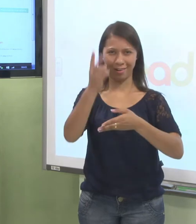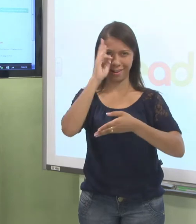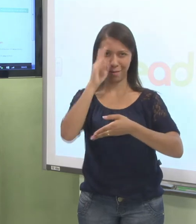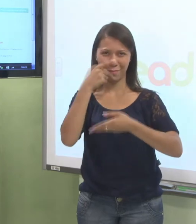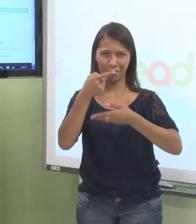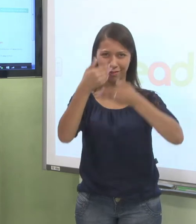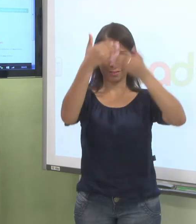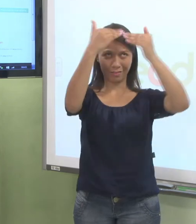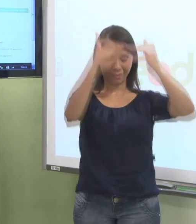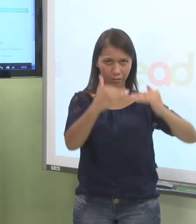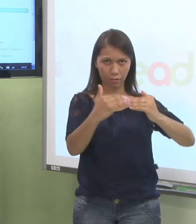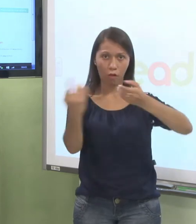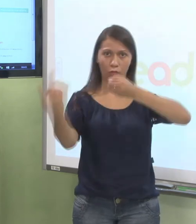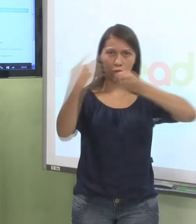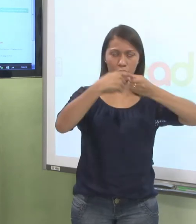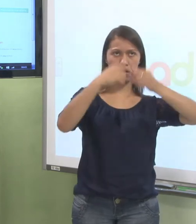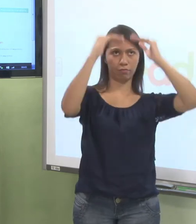início. Então, clicar aqui em painel.